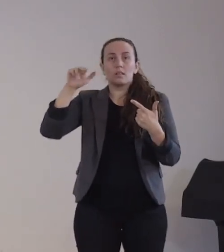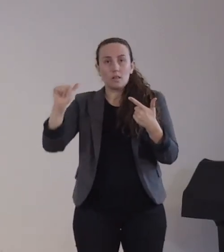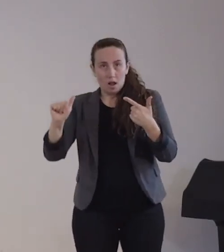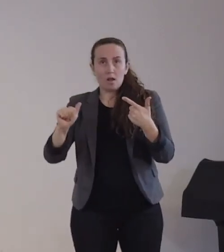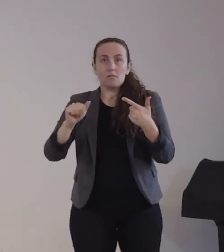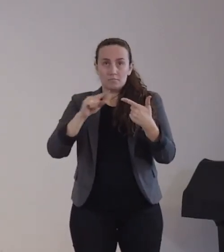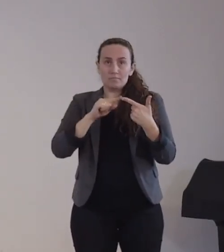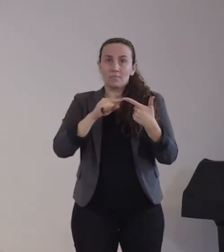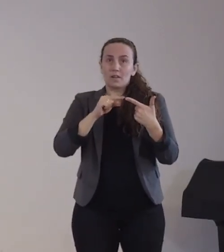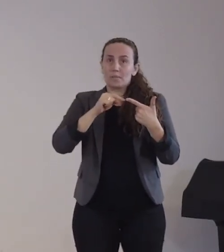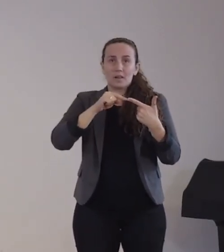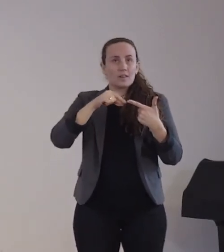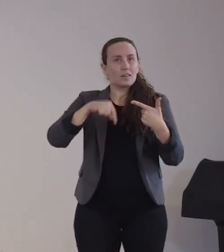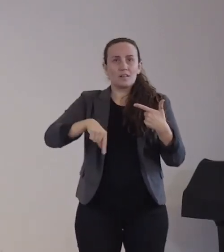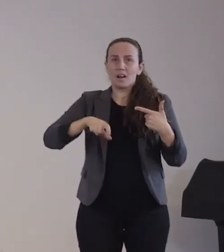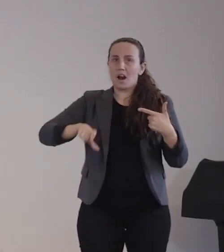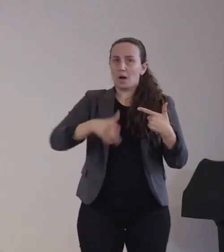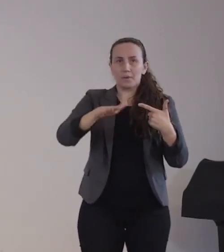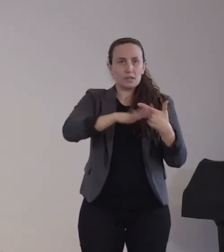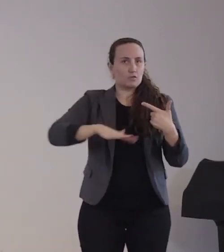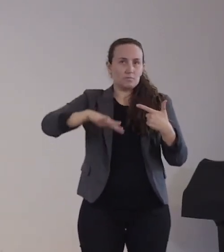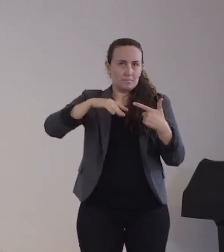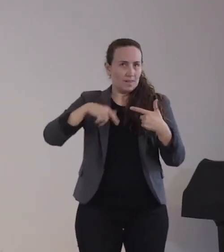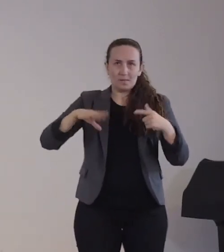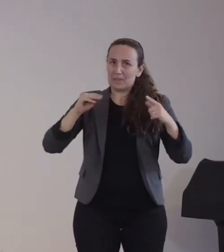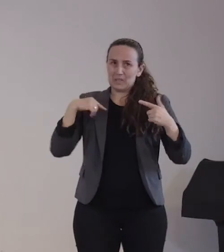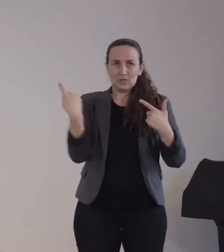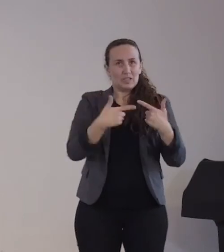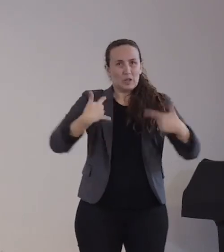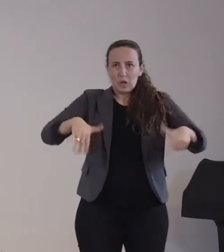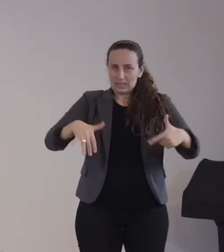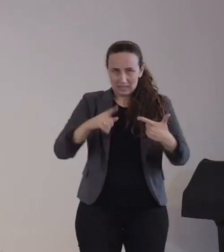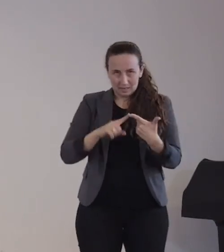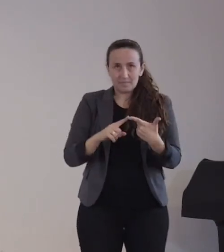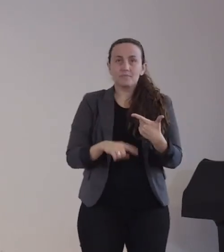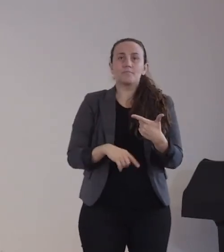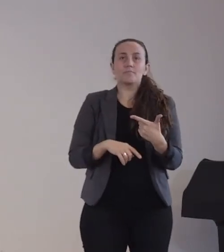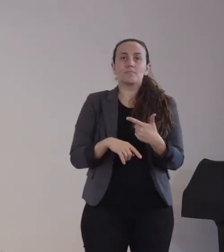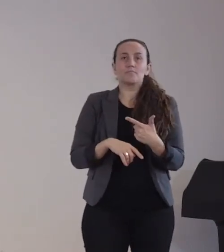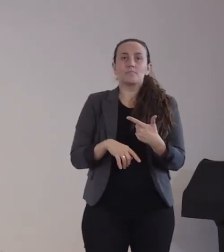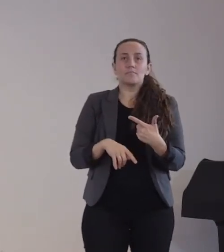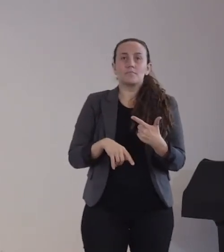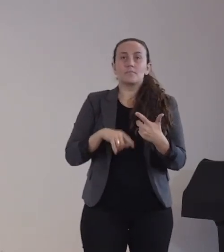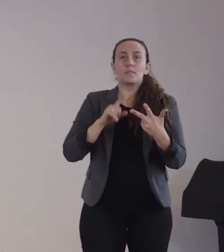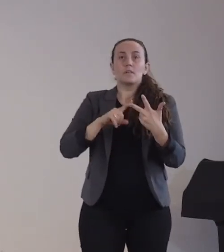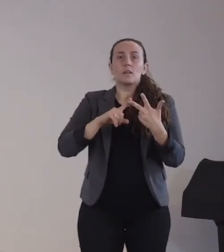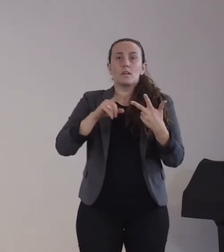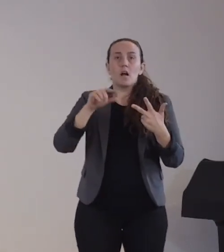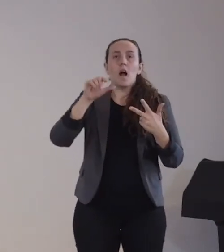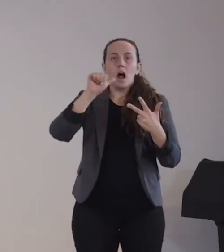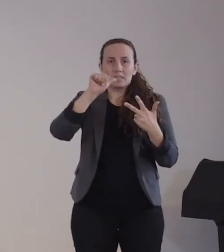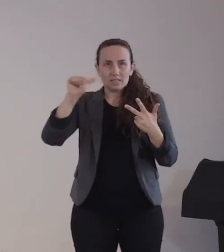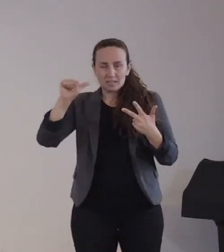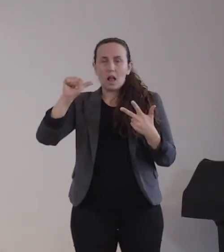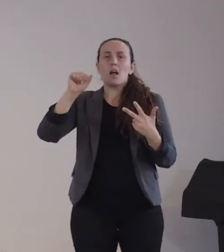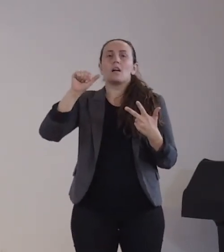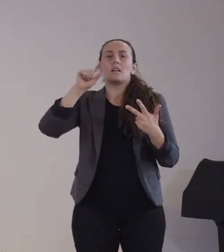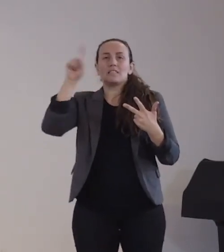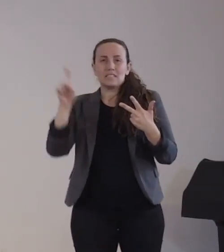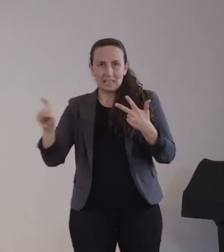und der Impfstoff von AstraZeneca, der eine alte Impfstofftechnik